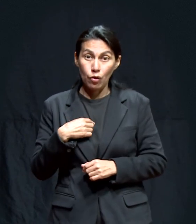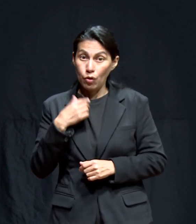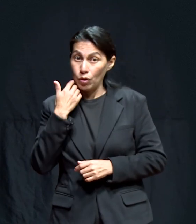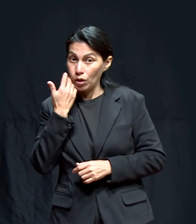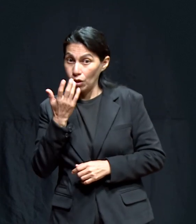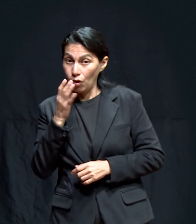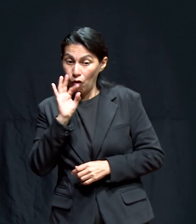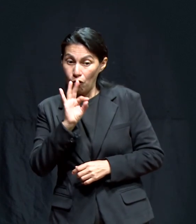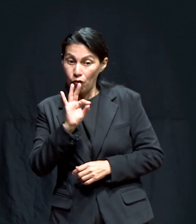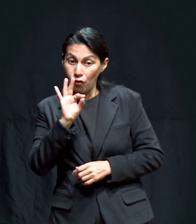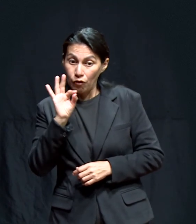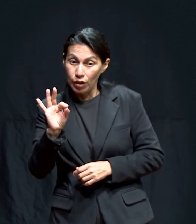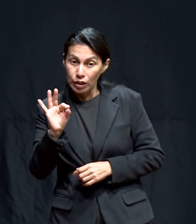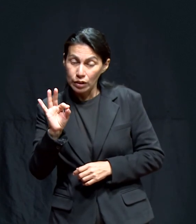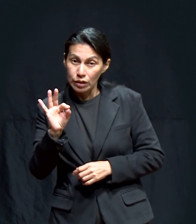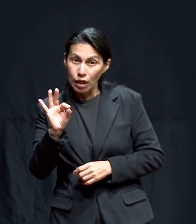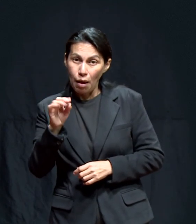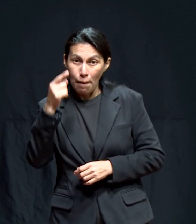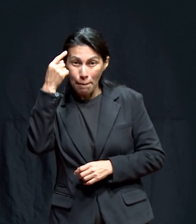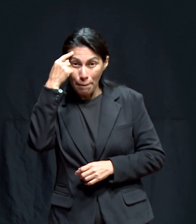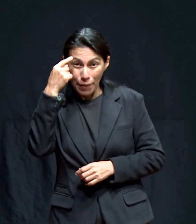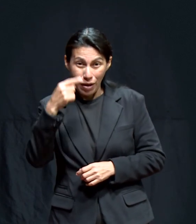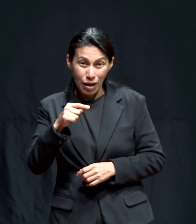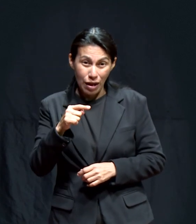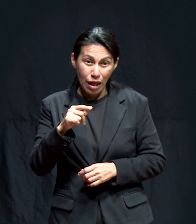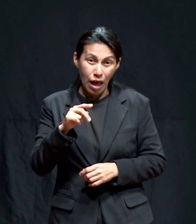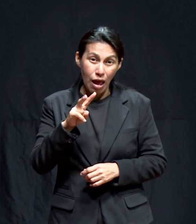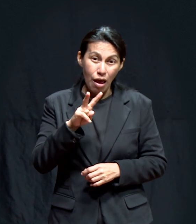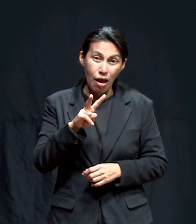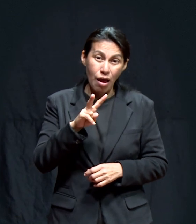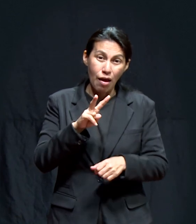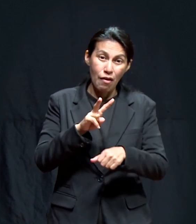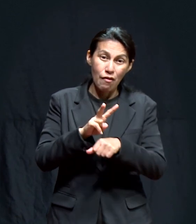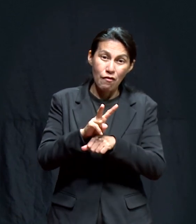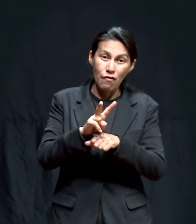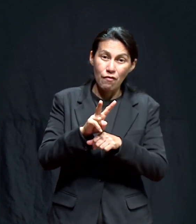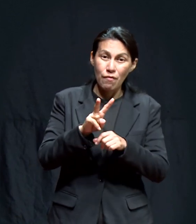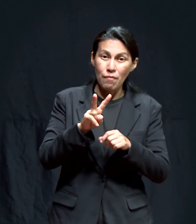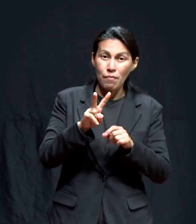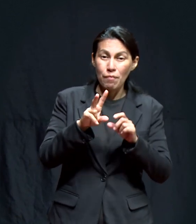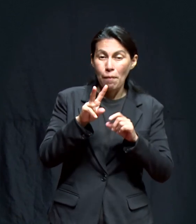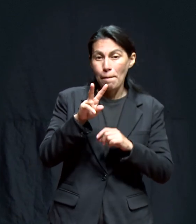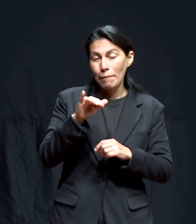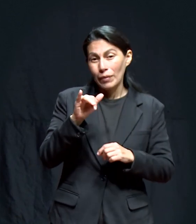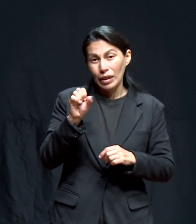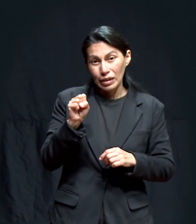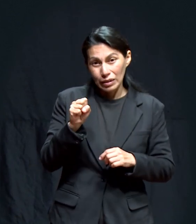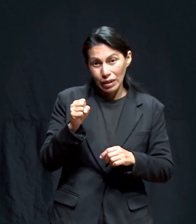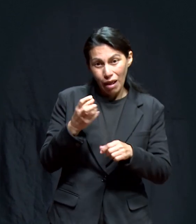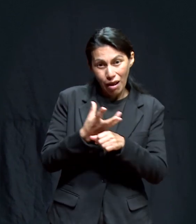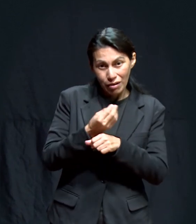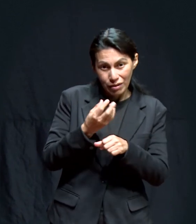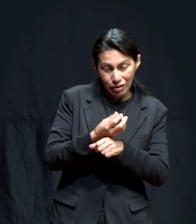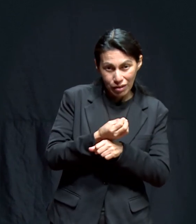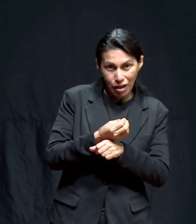a Dios Que me ayude a encontrar Una fecha más cercana Para renovar mi visa Me urge para poder ir a ver A mi hermana